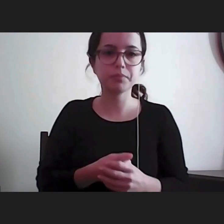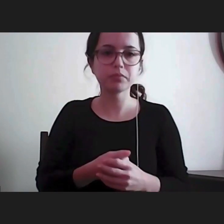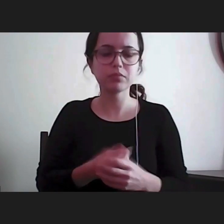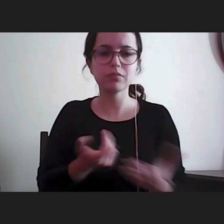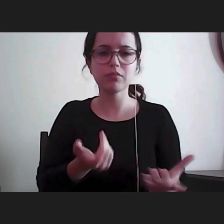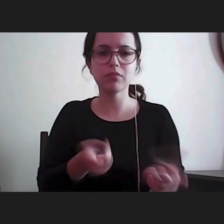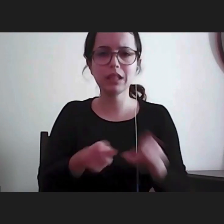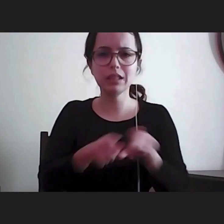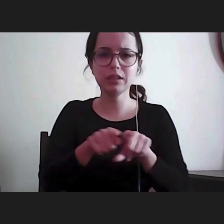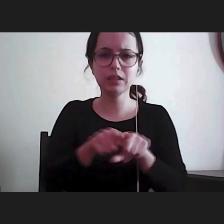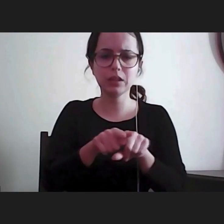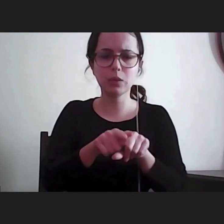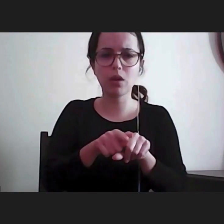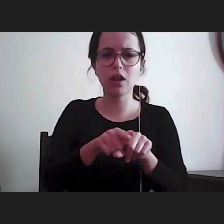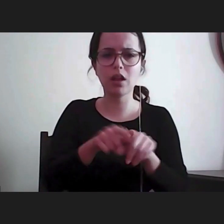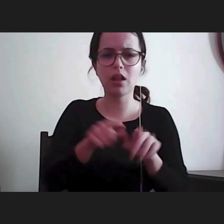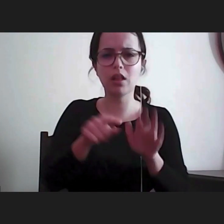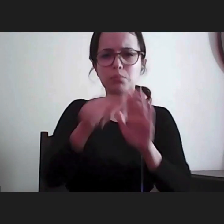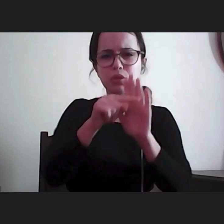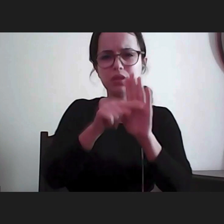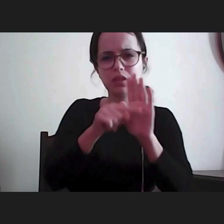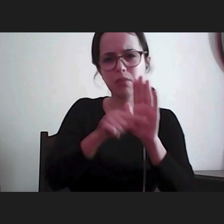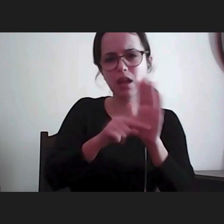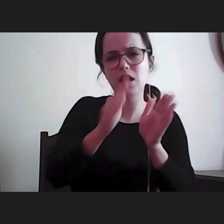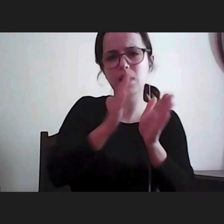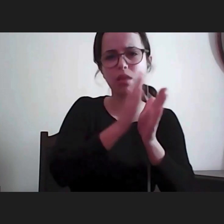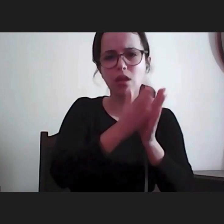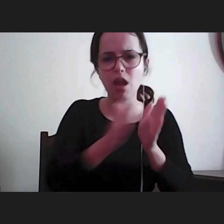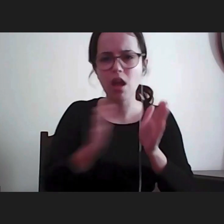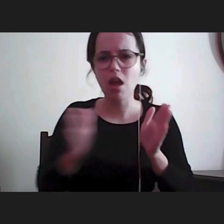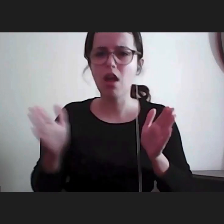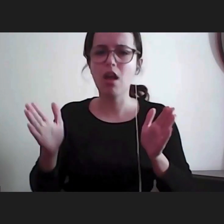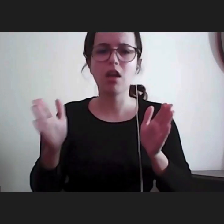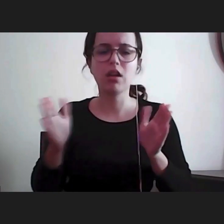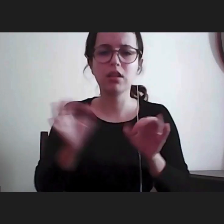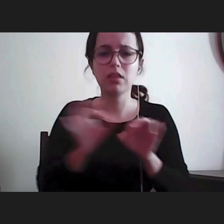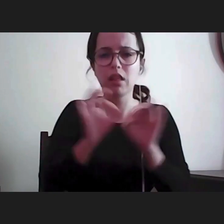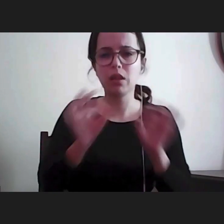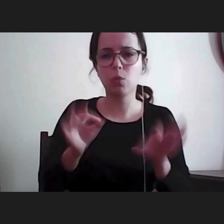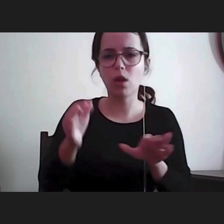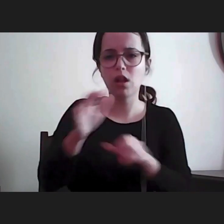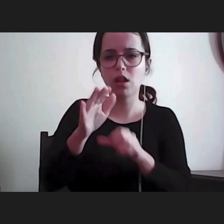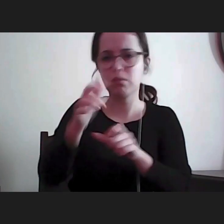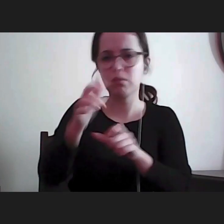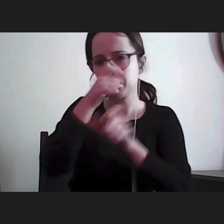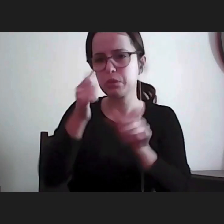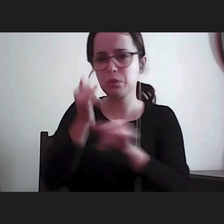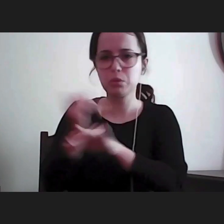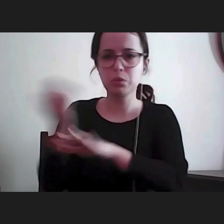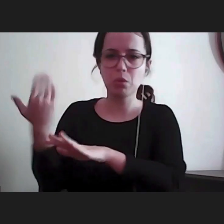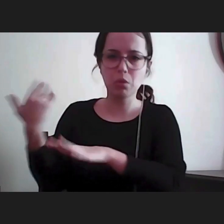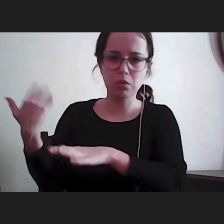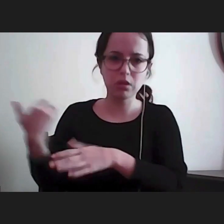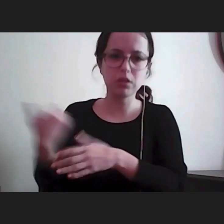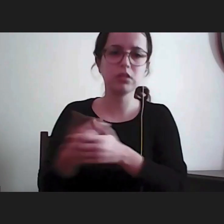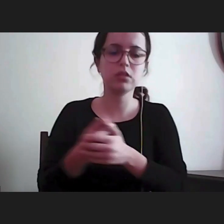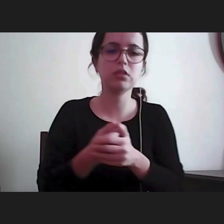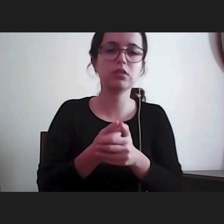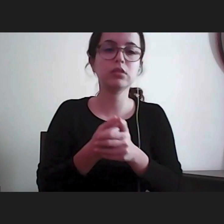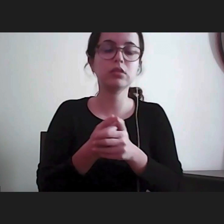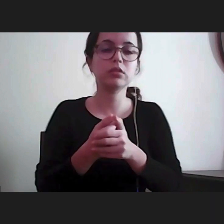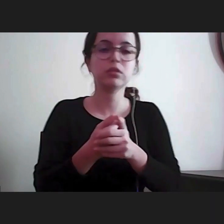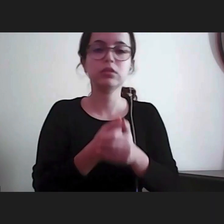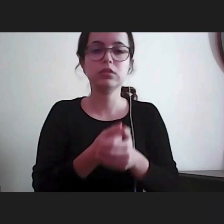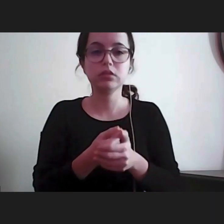sem seguir um procedimento pré-determinado, ou que seja igual em todos os casos, e, portanto, com a capacidade de adequar a sua ação